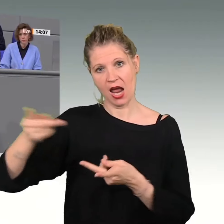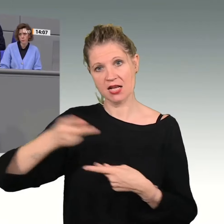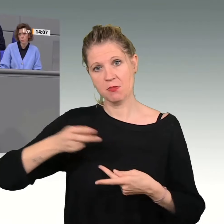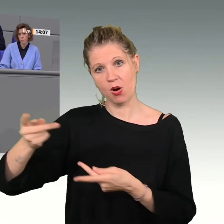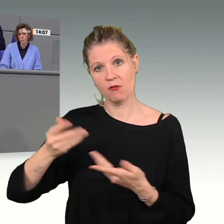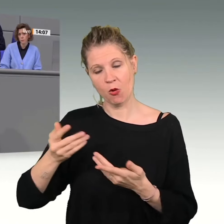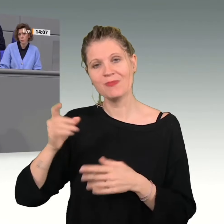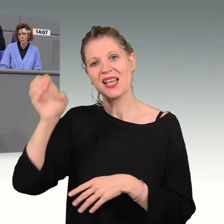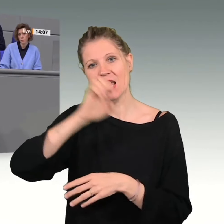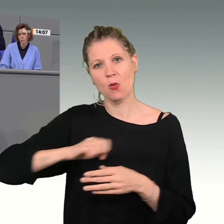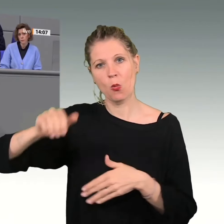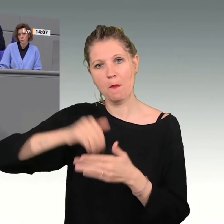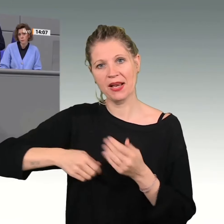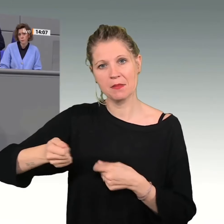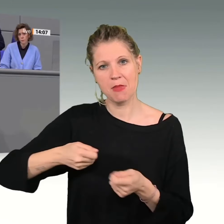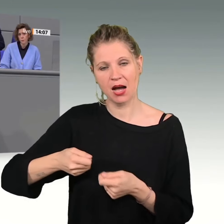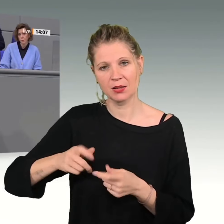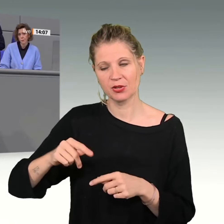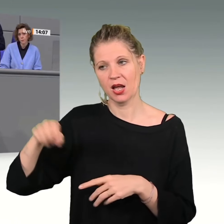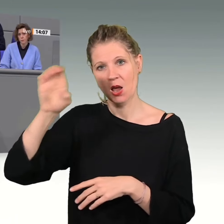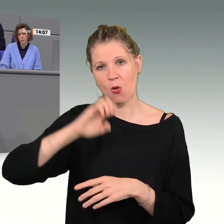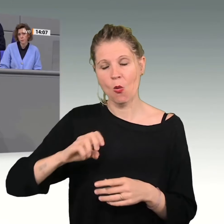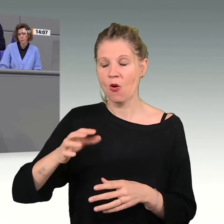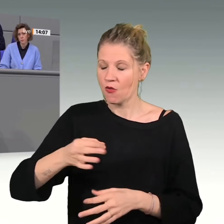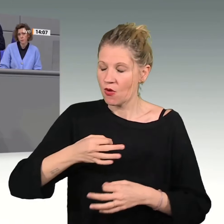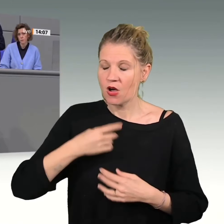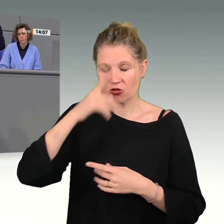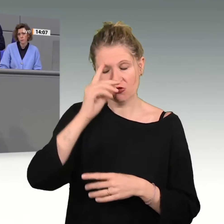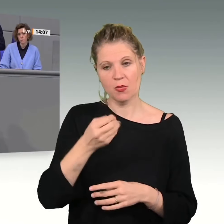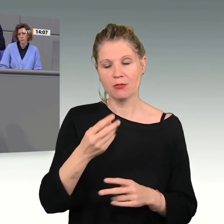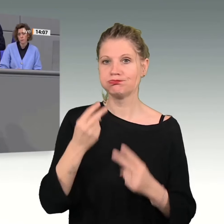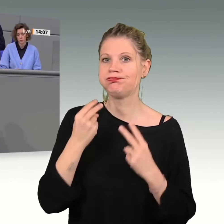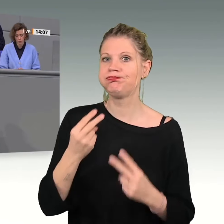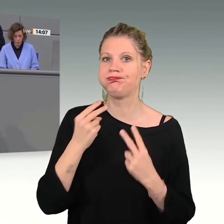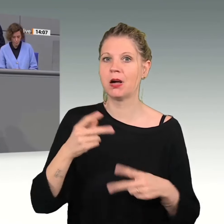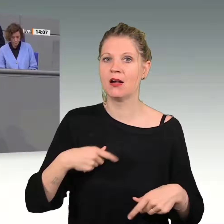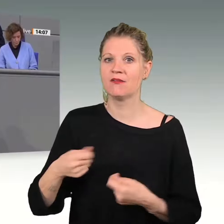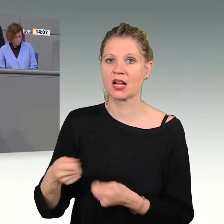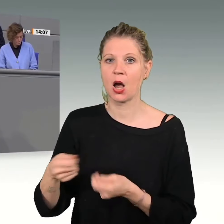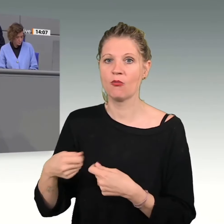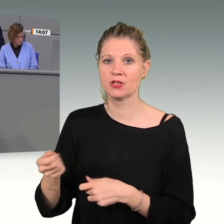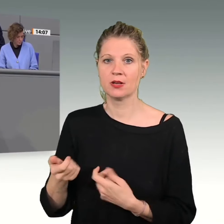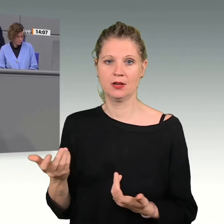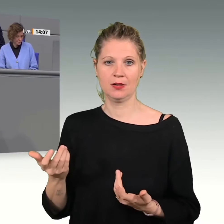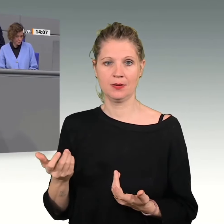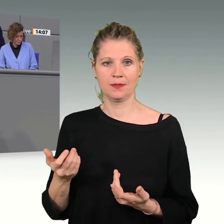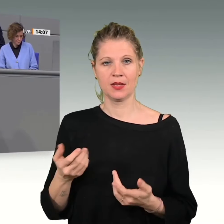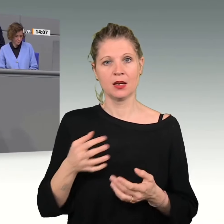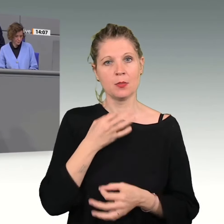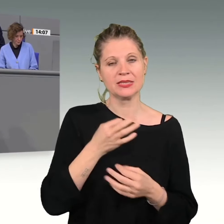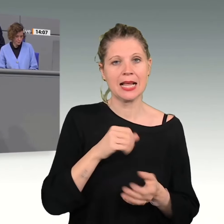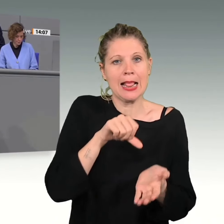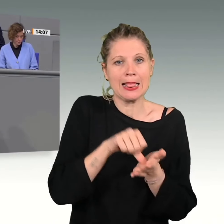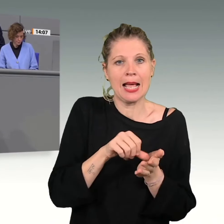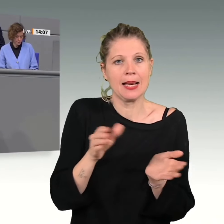-Binnenmarkt. Europa ist der wichtigste Absatzmarkt für deutsche Produkte und Dienstleistungen, und gerade klein- und mittelständische